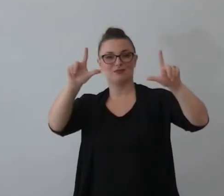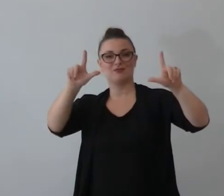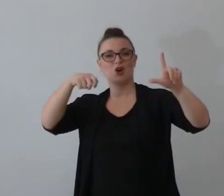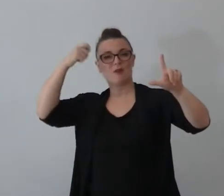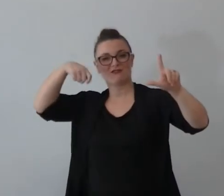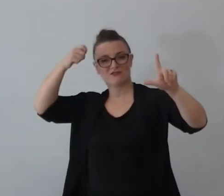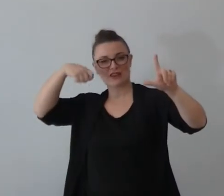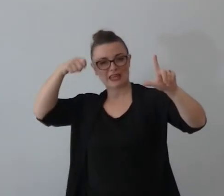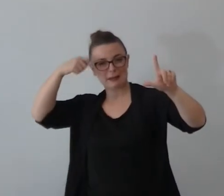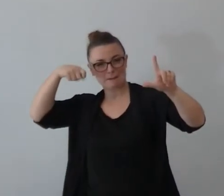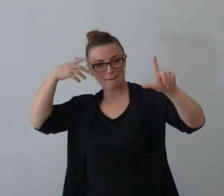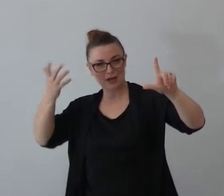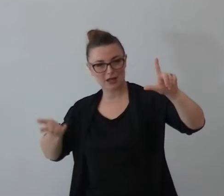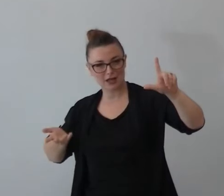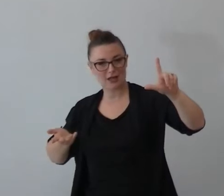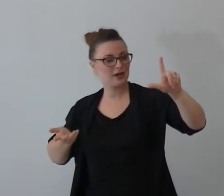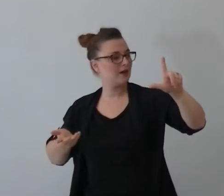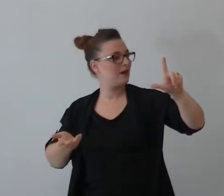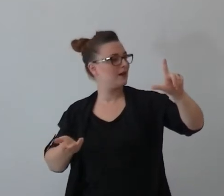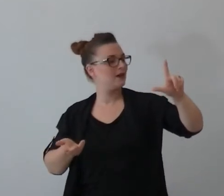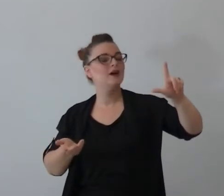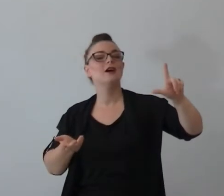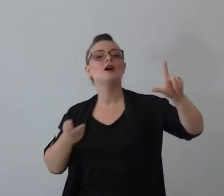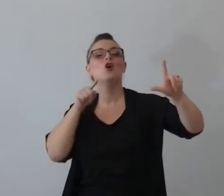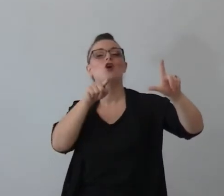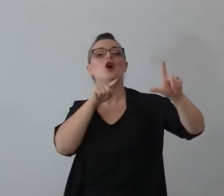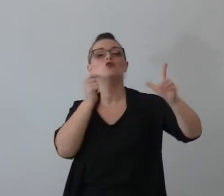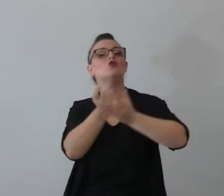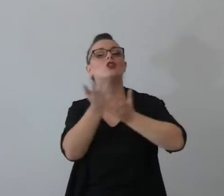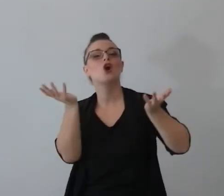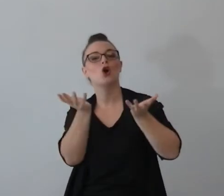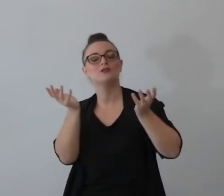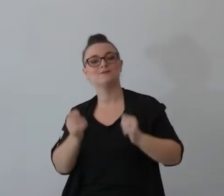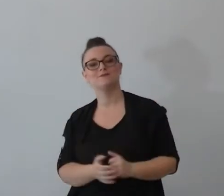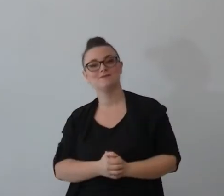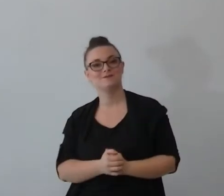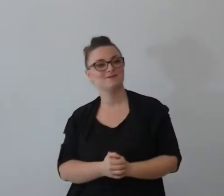televisione quale sarebbe la scena che vedreste dopo?